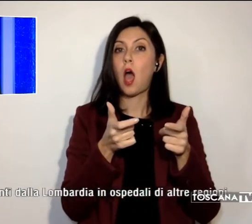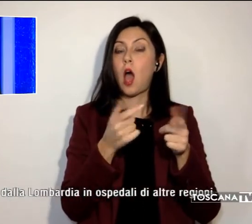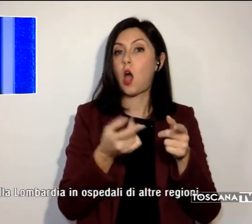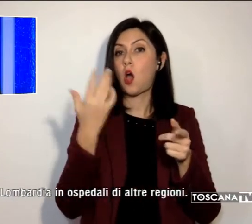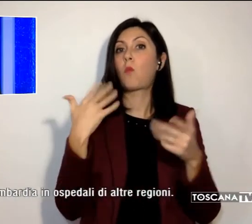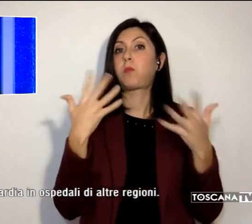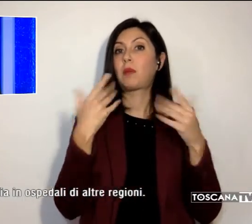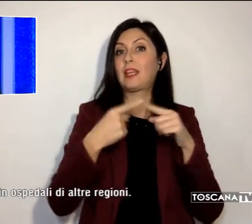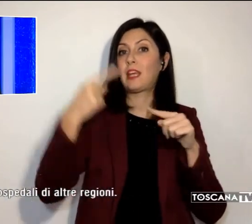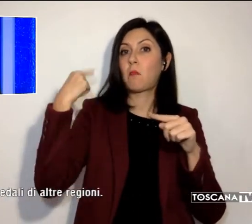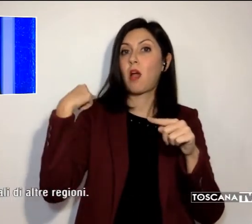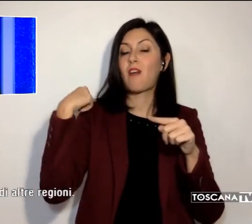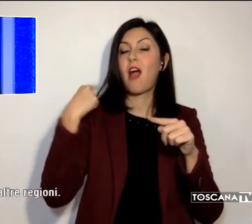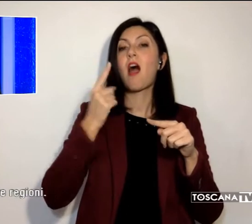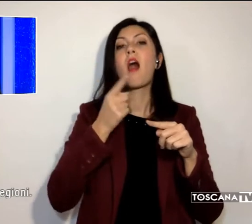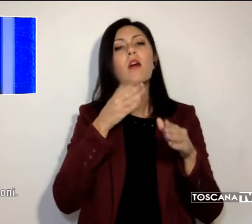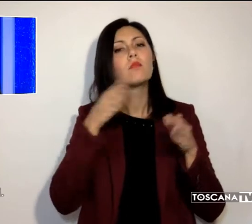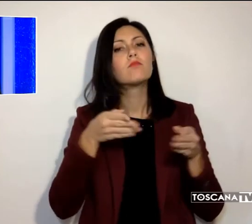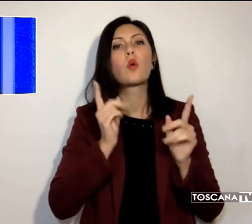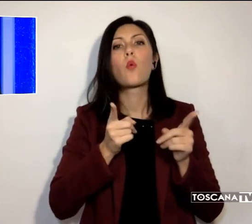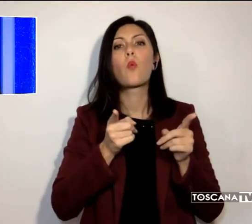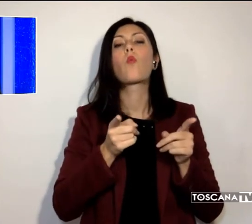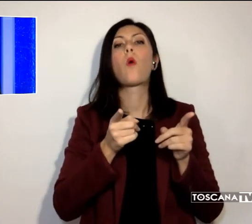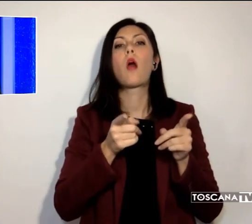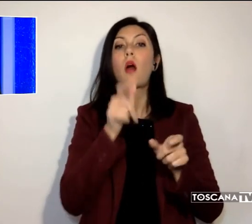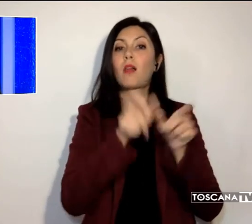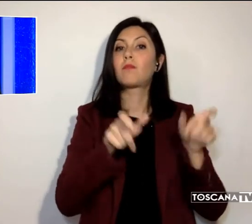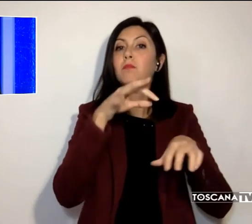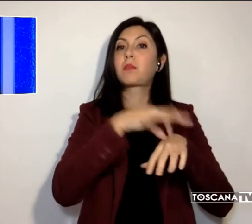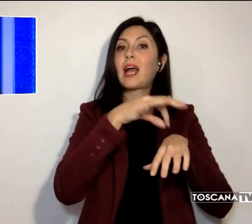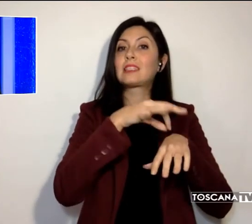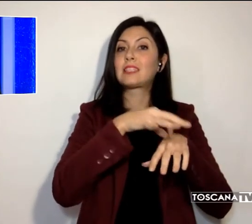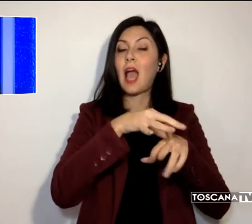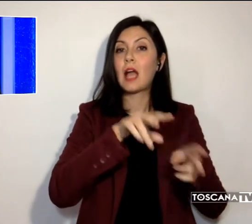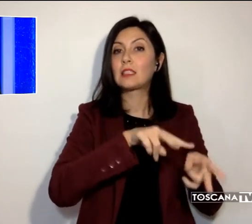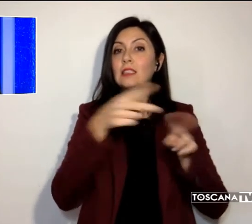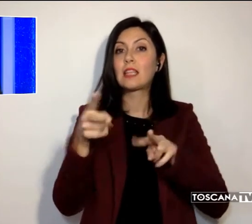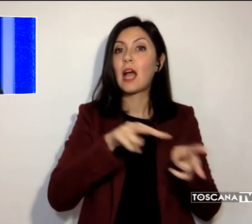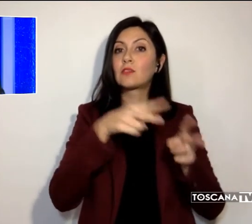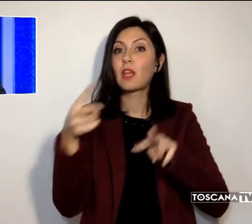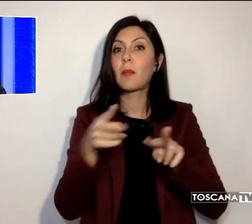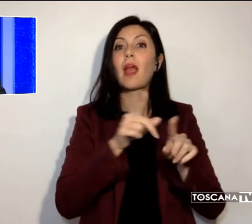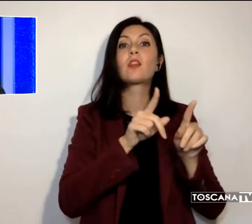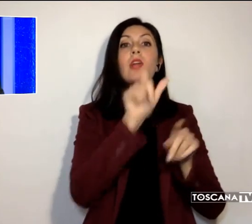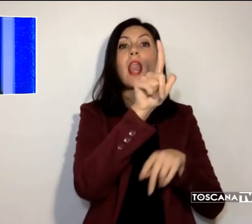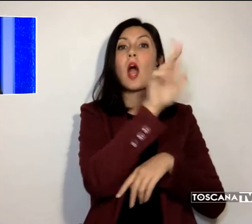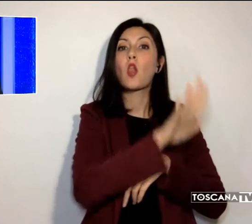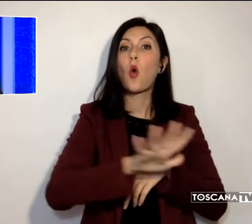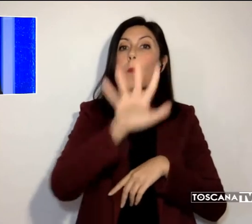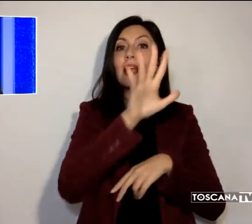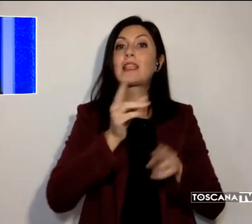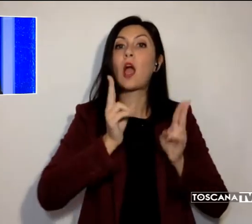del trasferimento di decine di pazienti dalla Lombardia in ospedali di altre regioni.